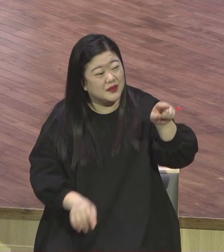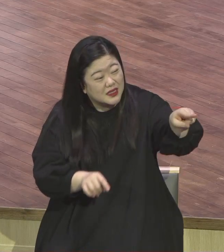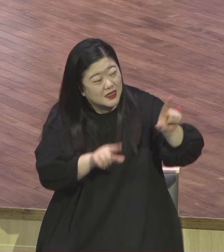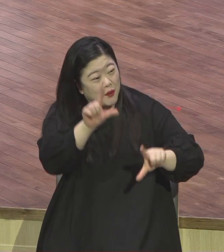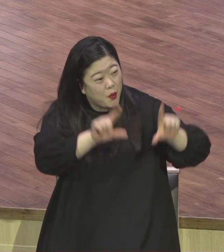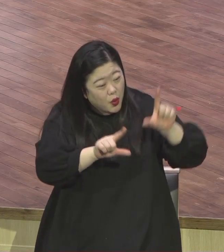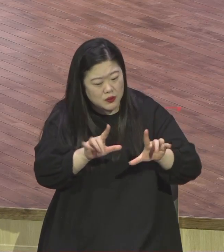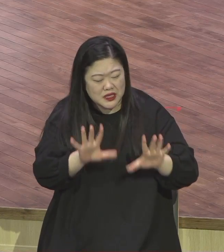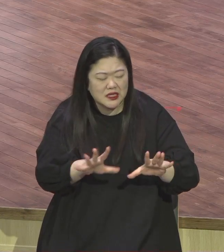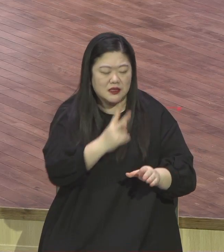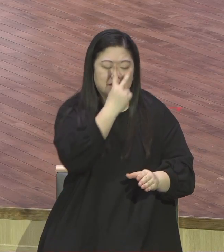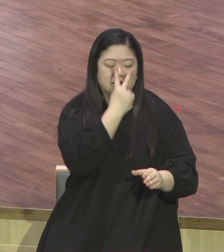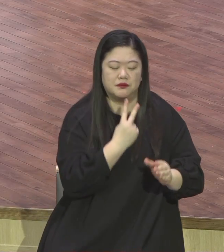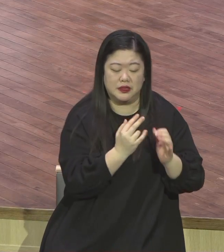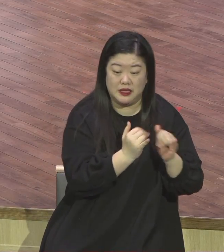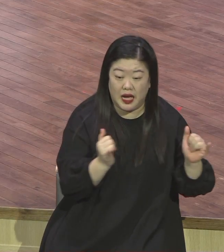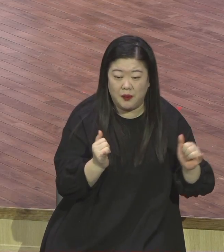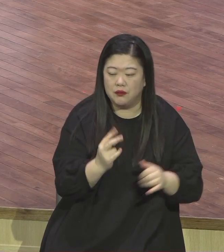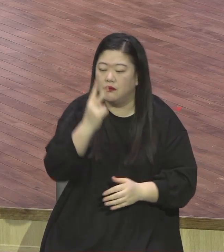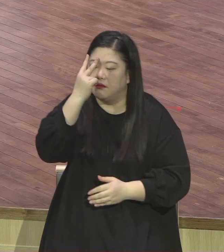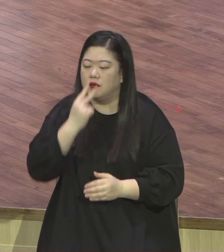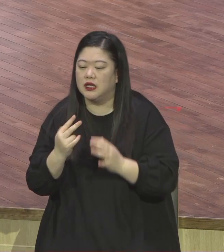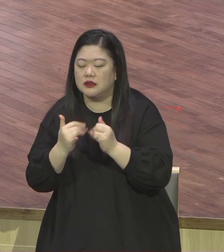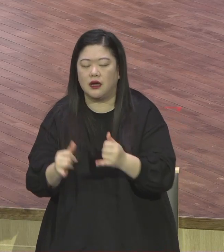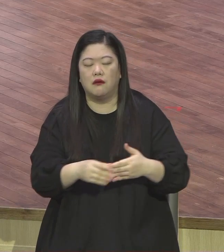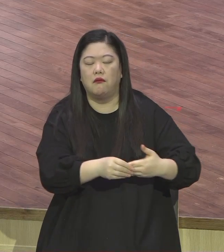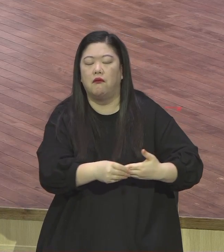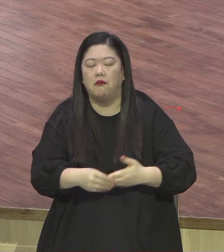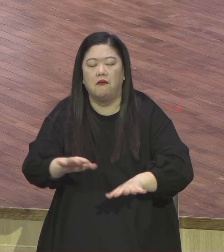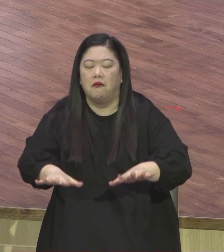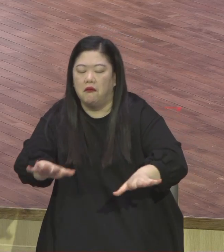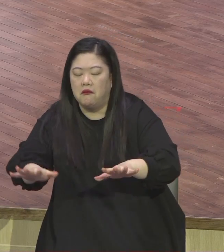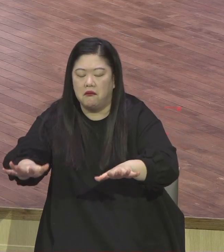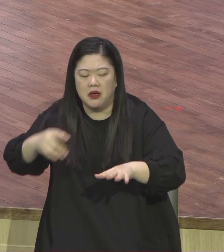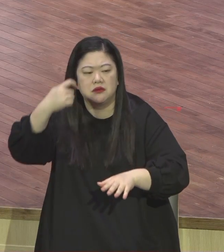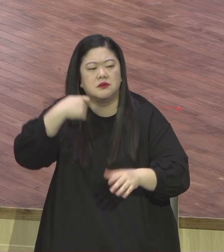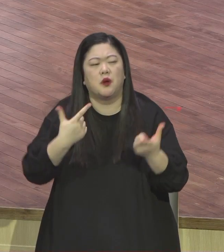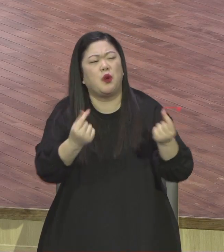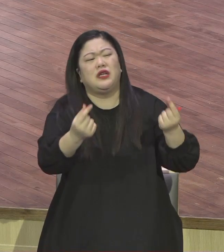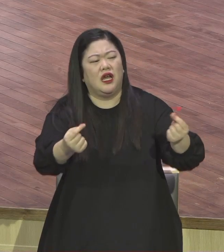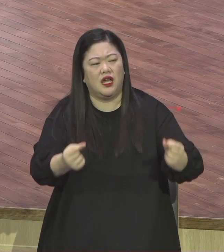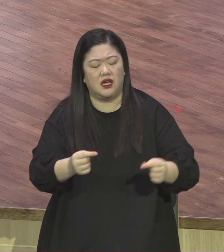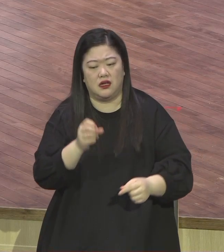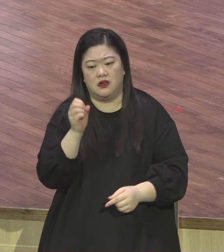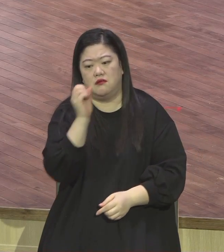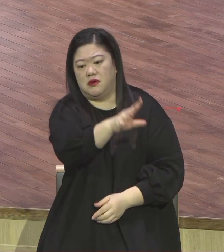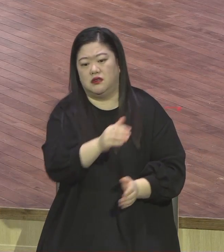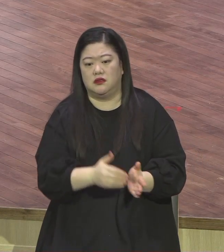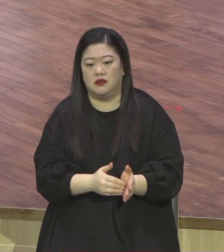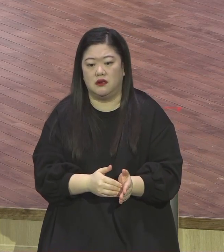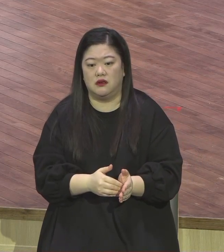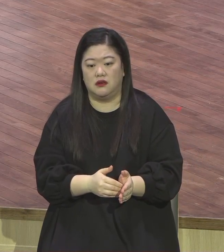말씀하셨습니다 결과는 뭐냐 맹인이 맹인을 인도하니 둘 다 구덩이에 빠진다